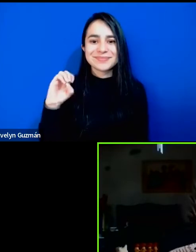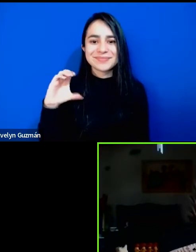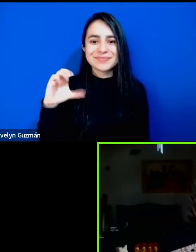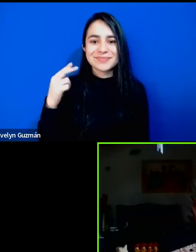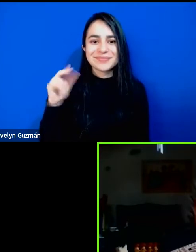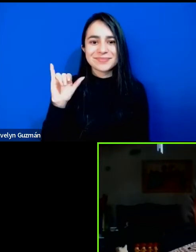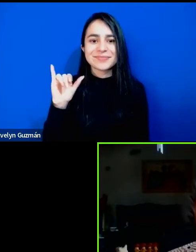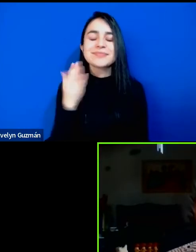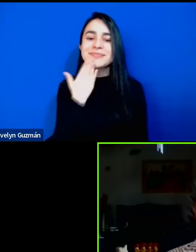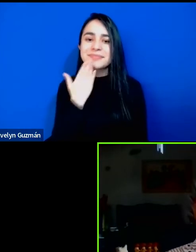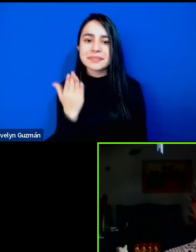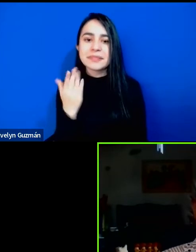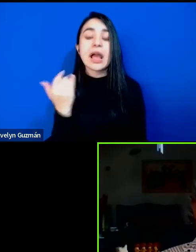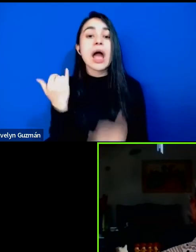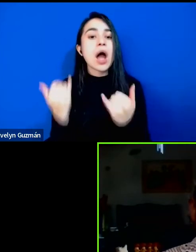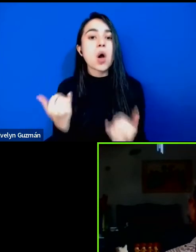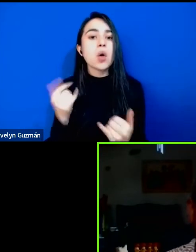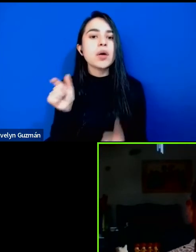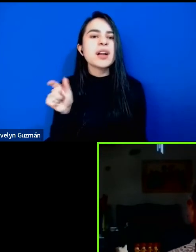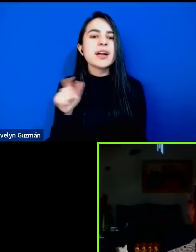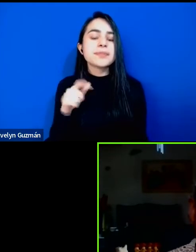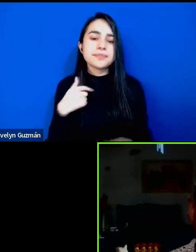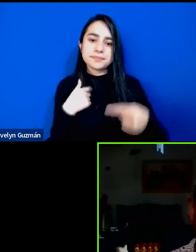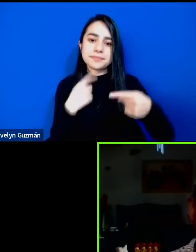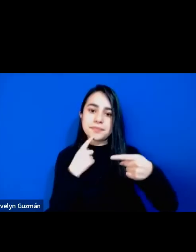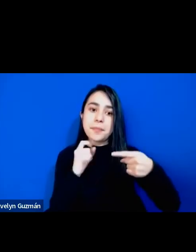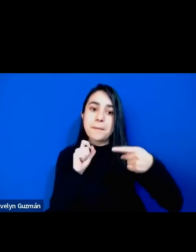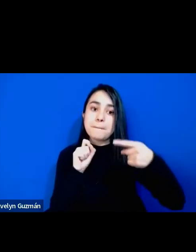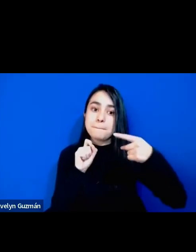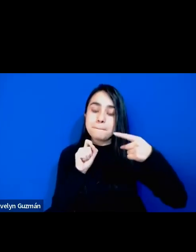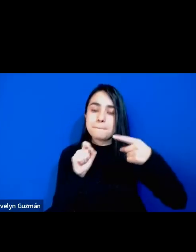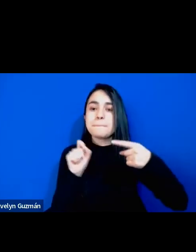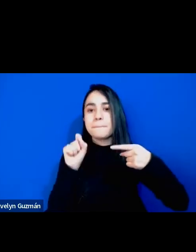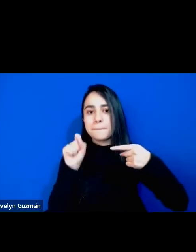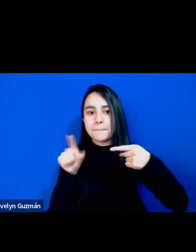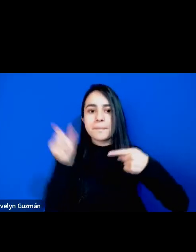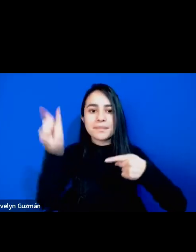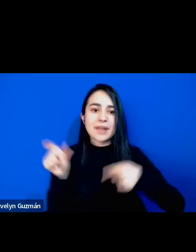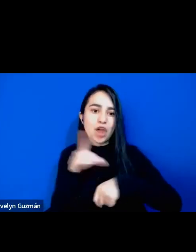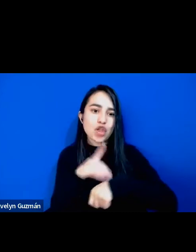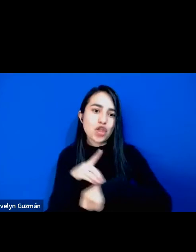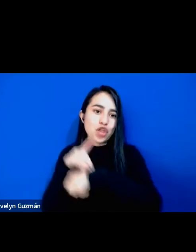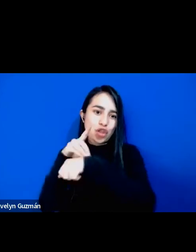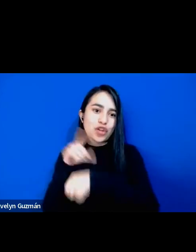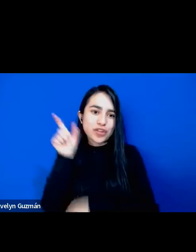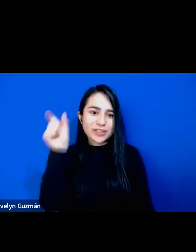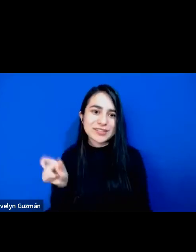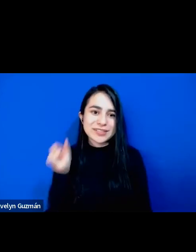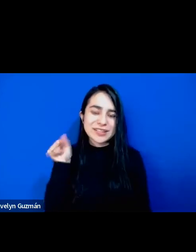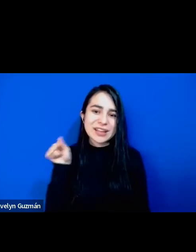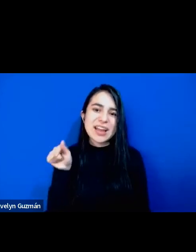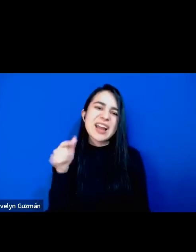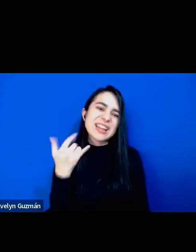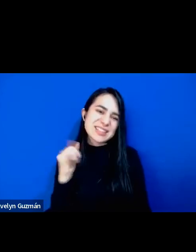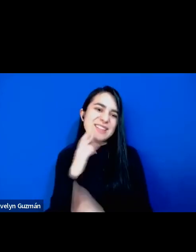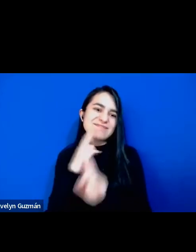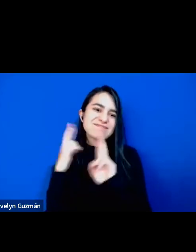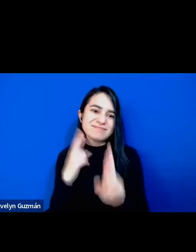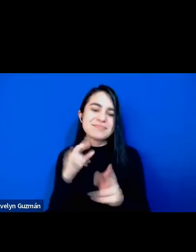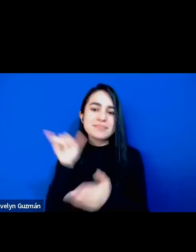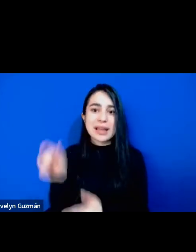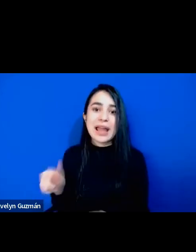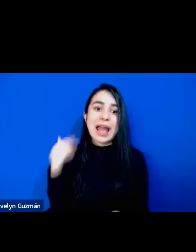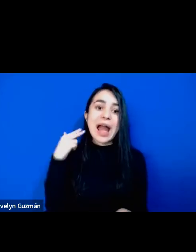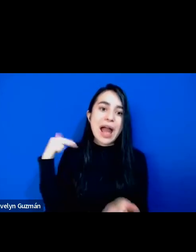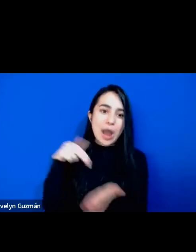ahora la pregunta evidente para la doctora que parecería evidente ya respondida pues es la autora del